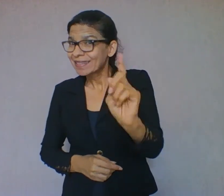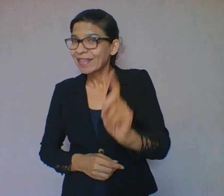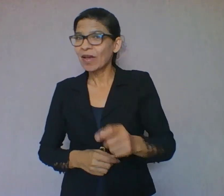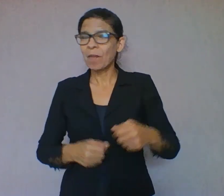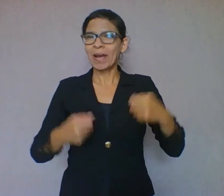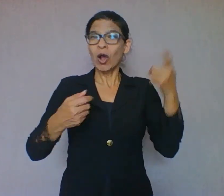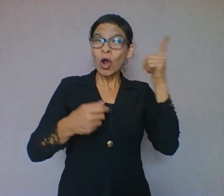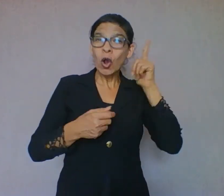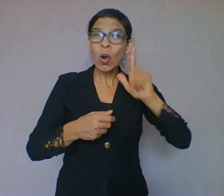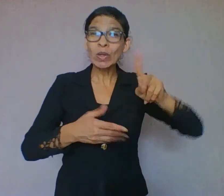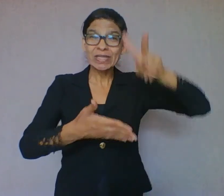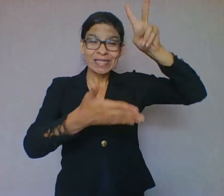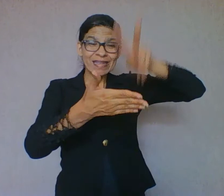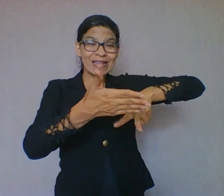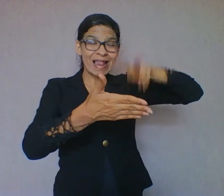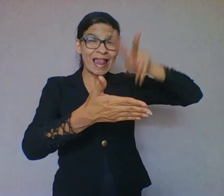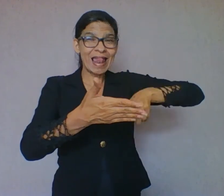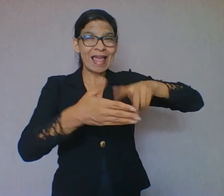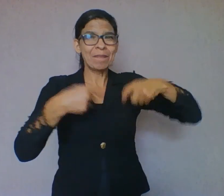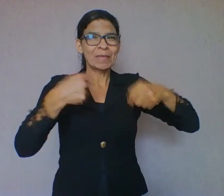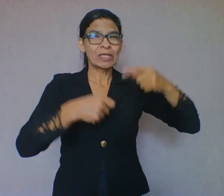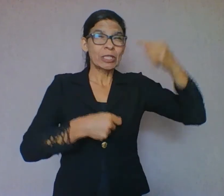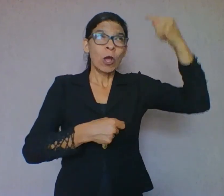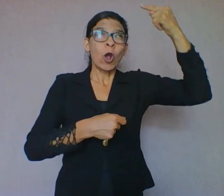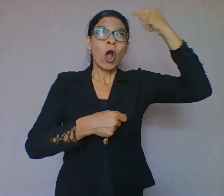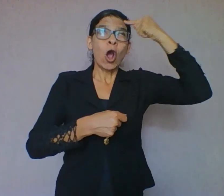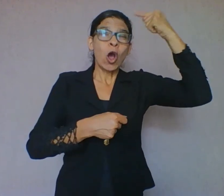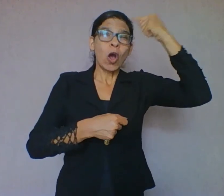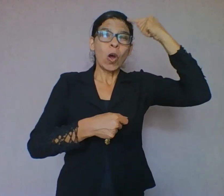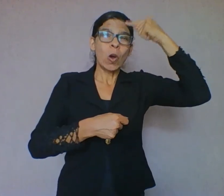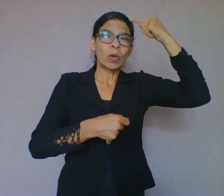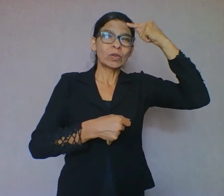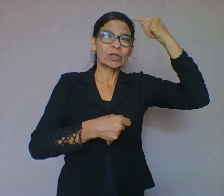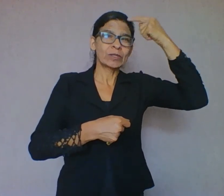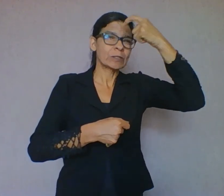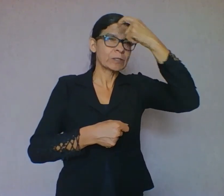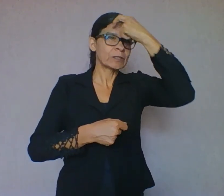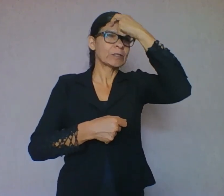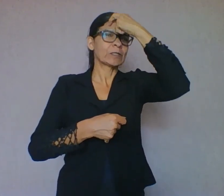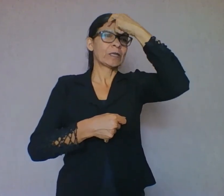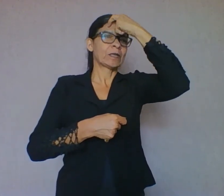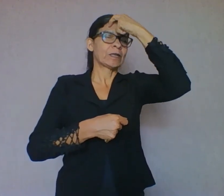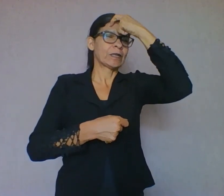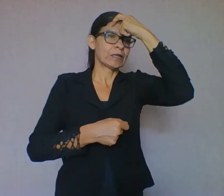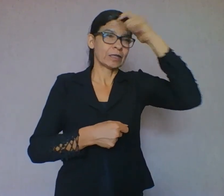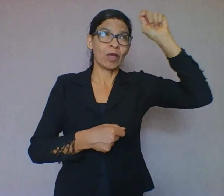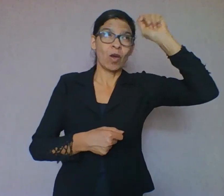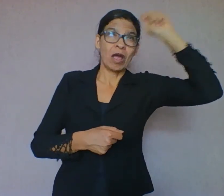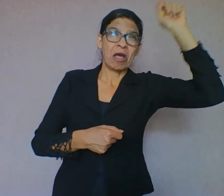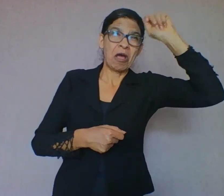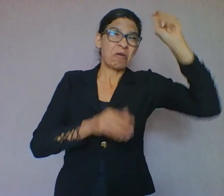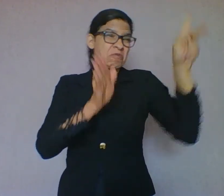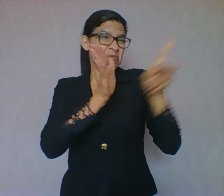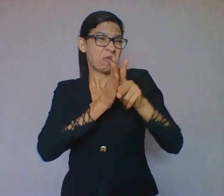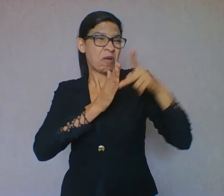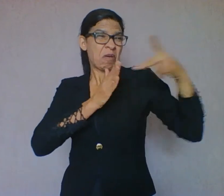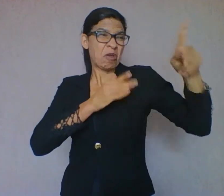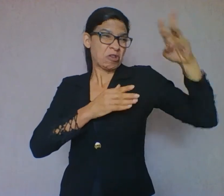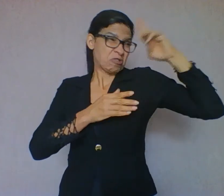consciência de que o autor não é o dono absoluto do texto, e o leitor apenas um subordinado. O